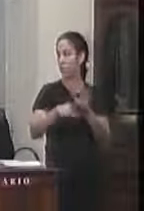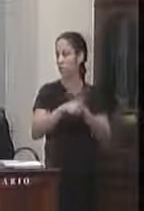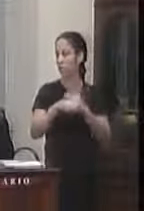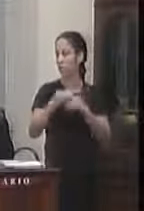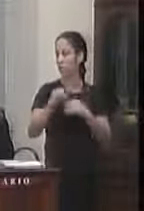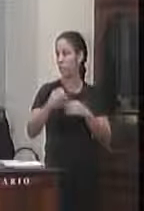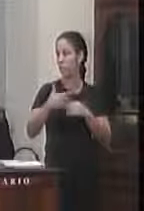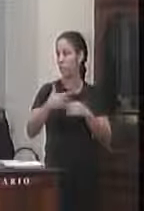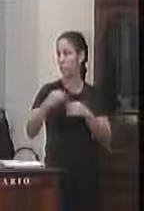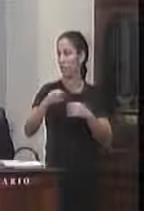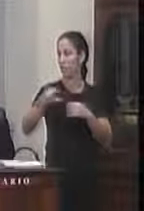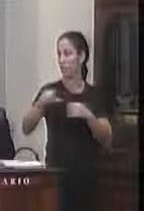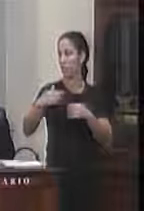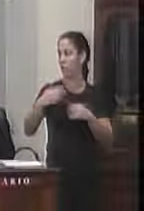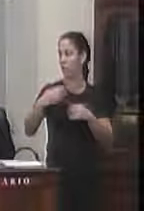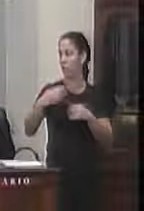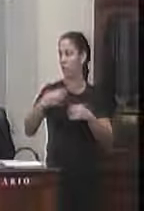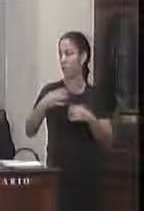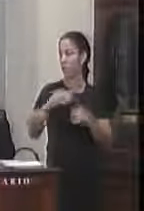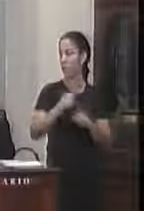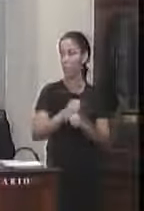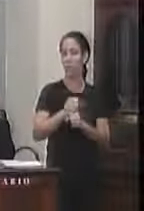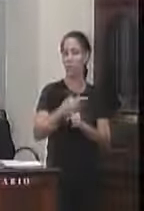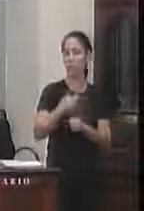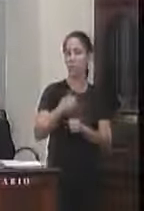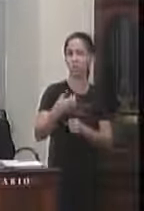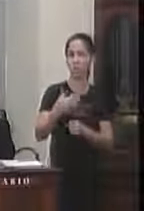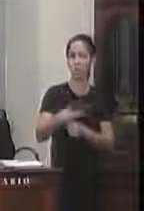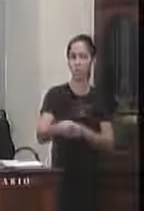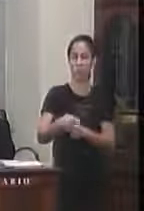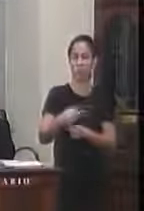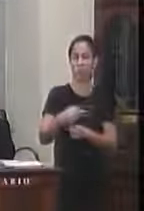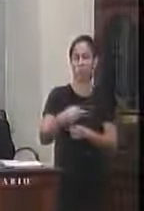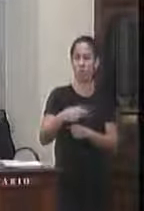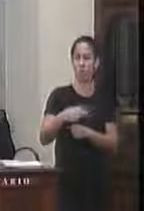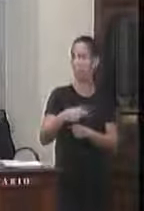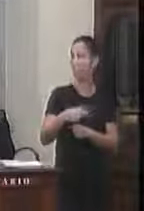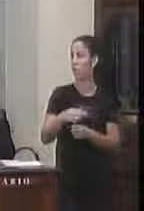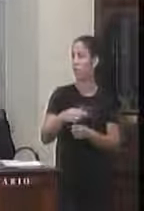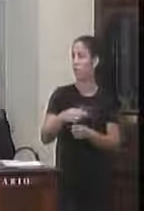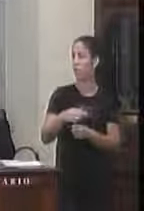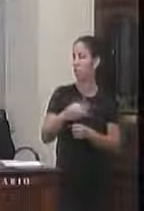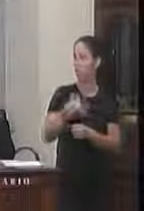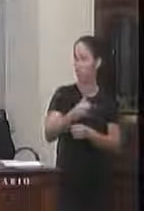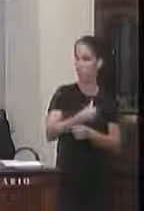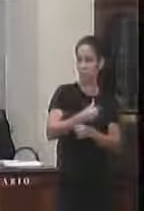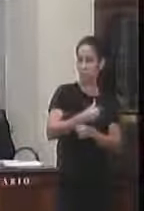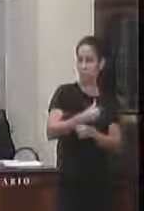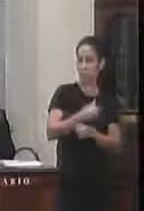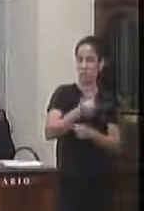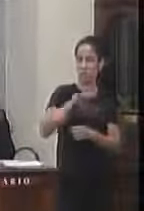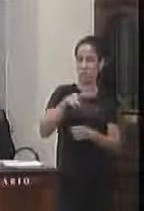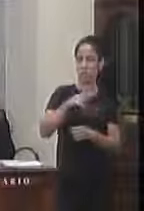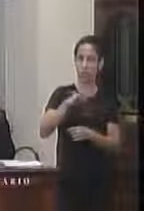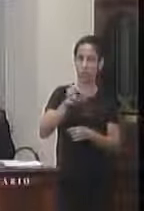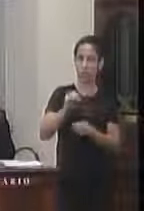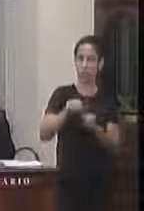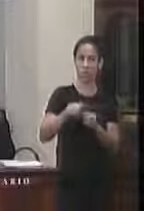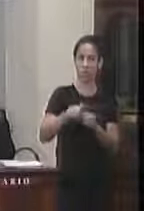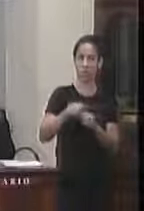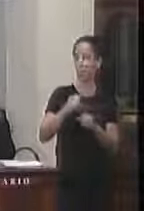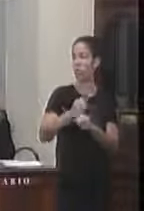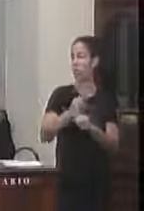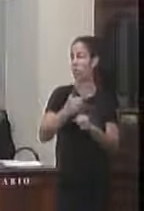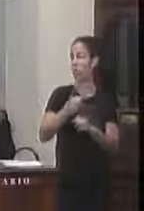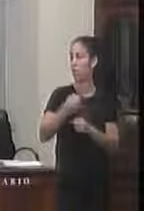2974-2007 de 6 de julho de 2017